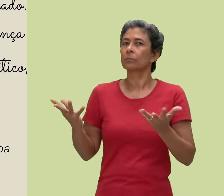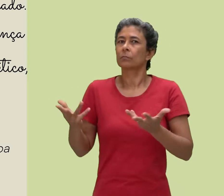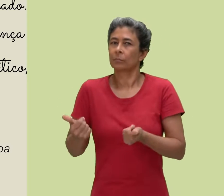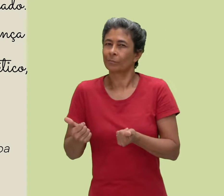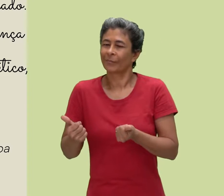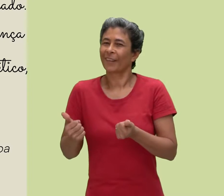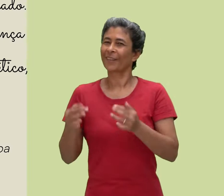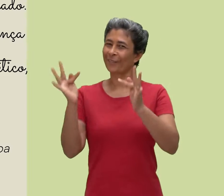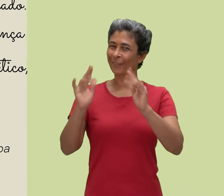e feliz.